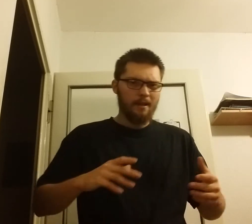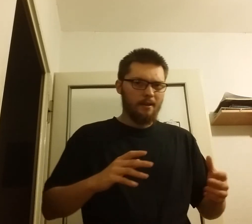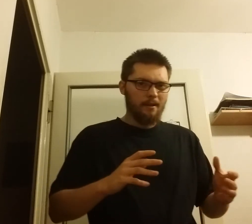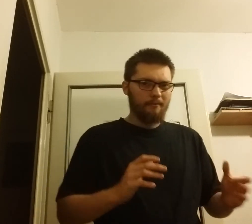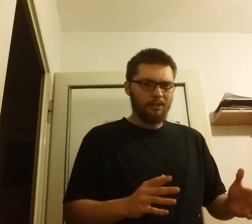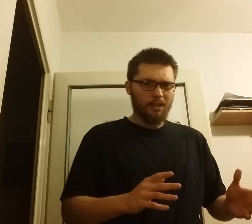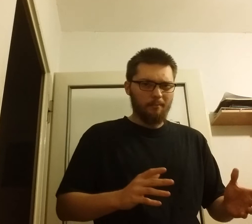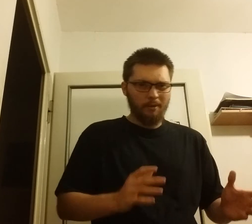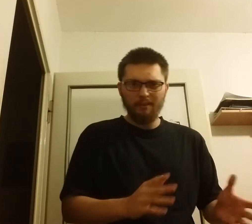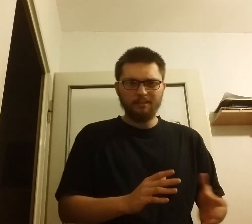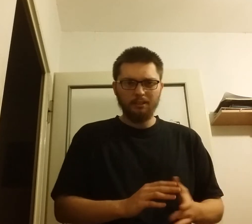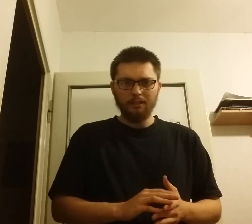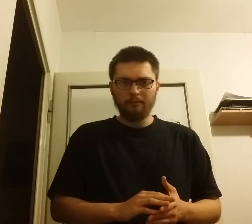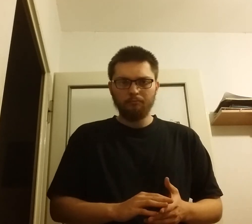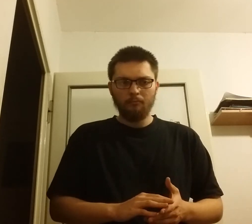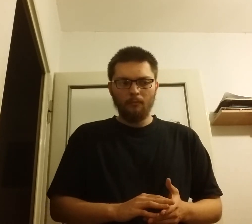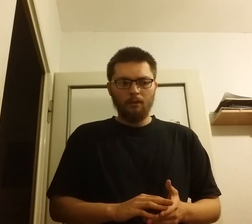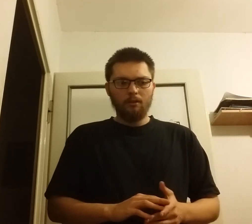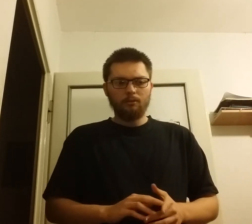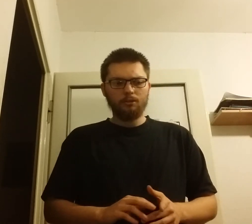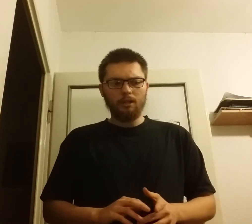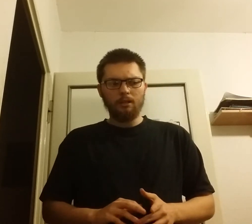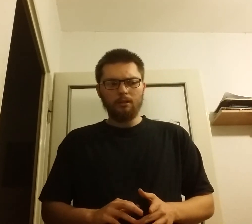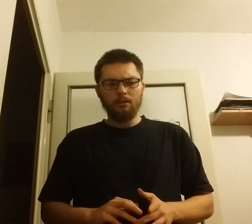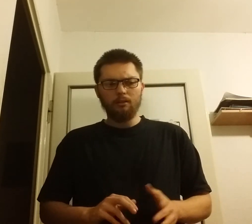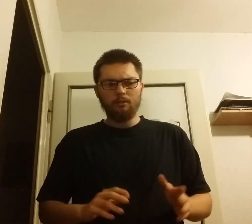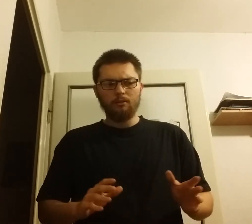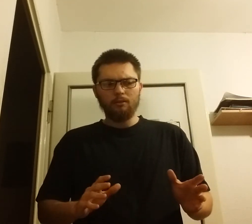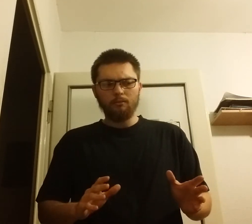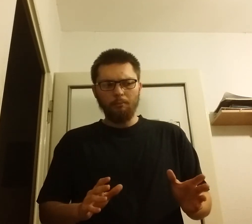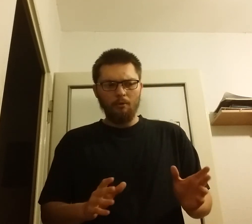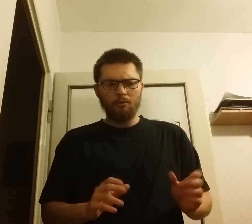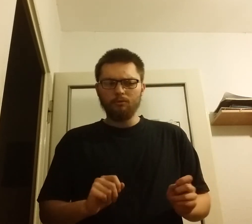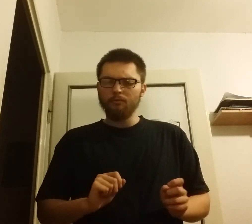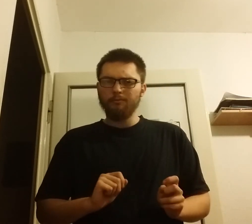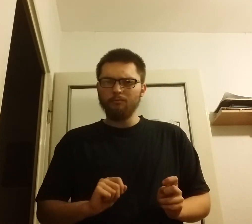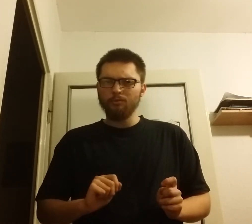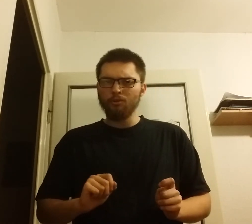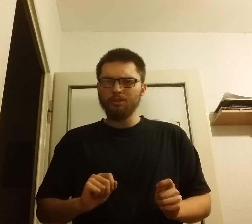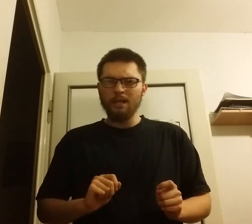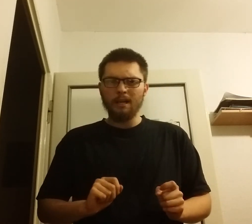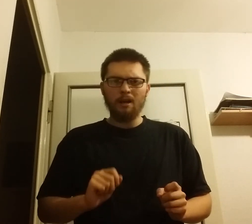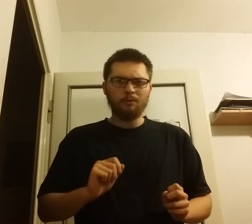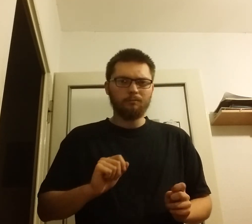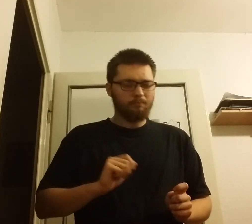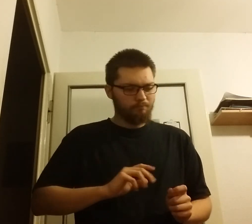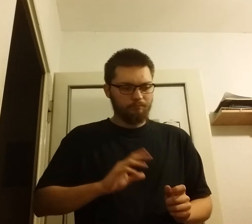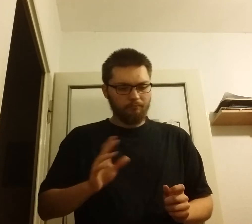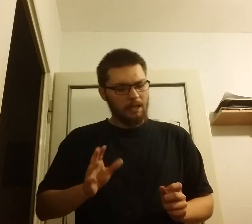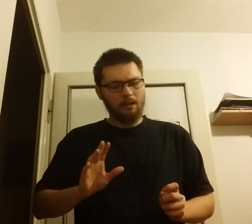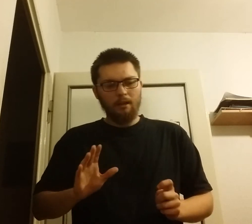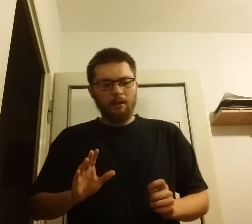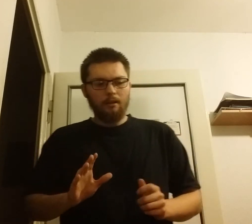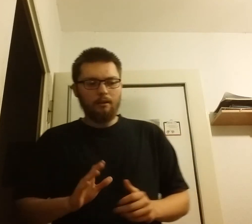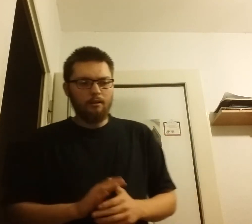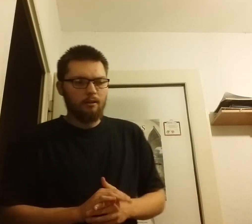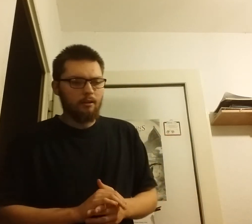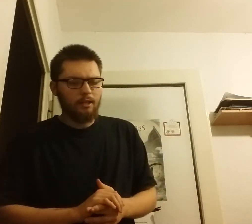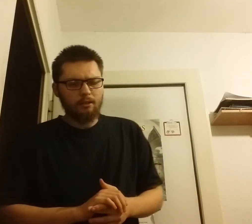wiecie prewencyjne że bo dostrzegał jako